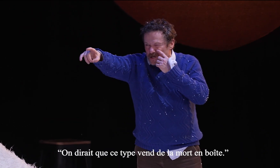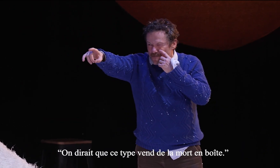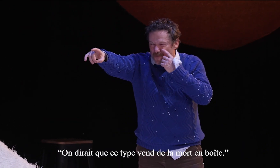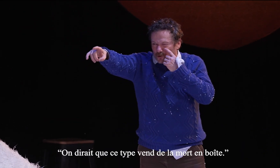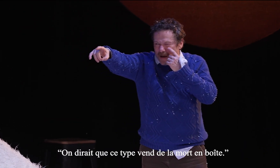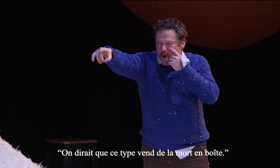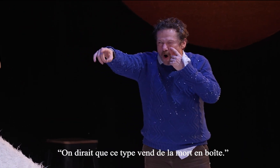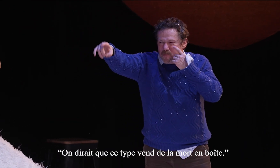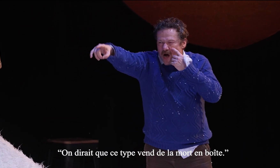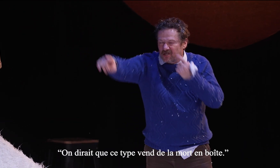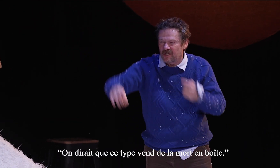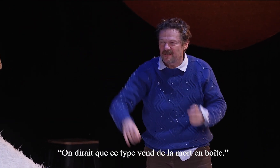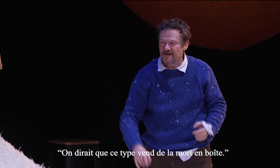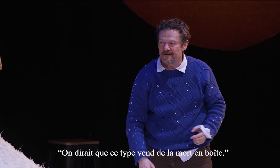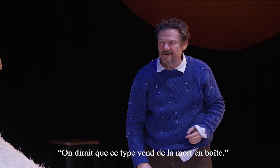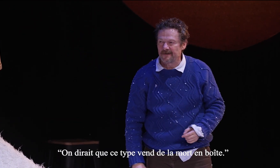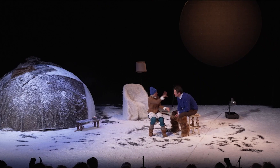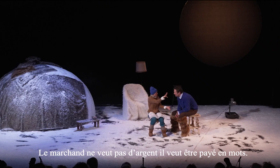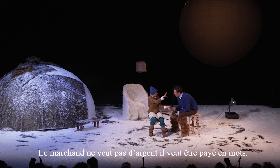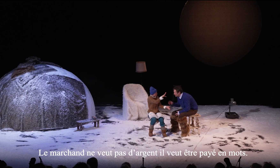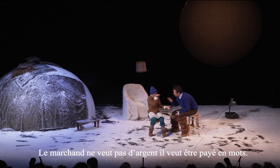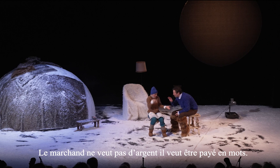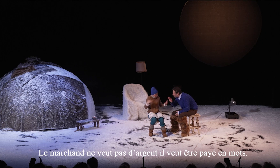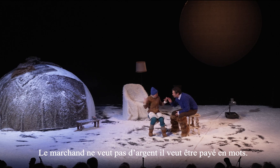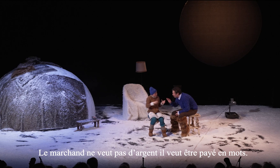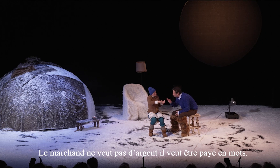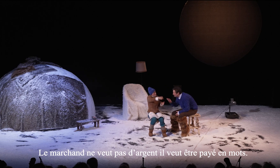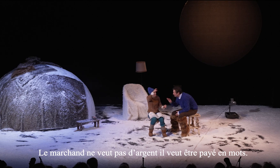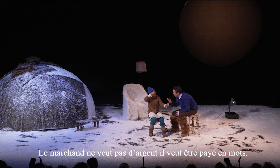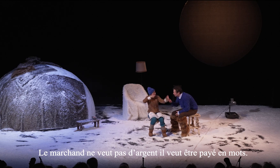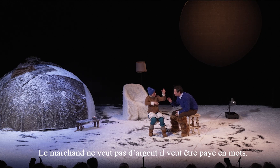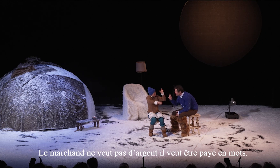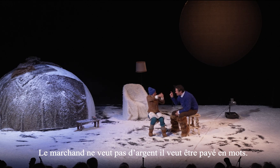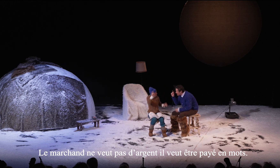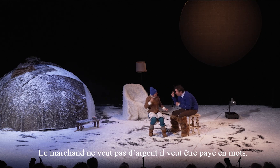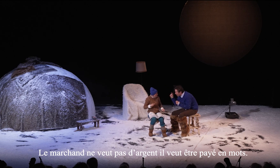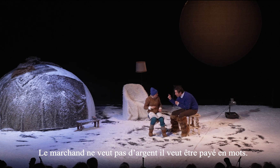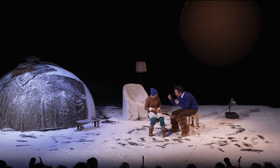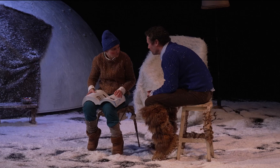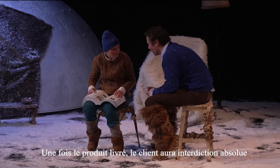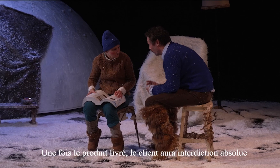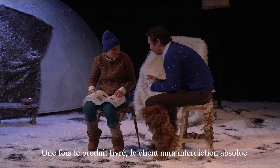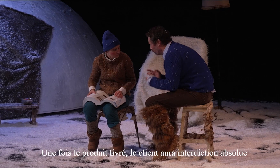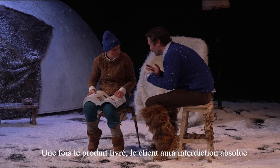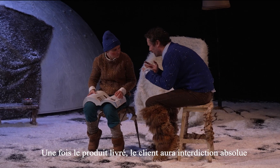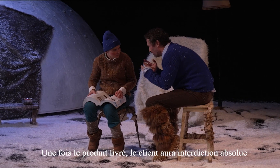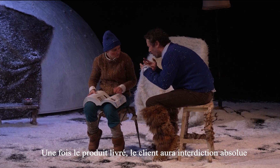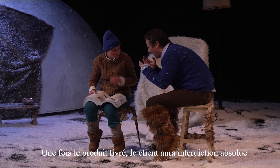type vende la mort en boîte. Le marchand ne veut pas d'argent, il veut être payé en mots. Une fois le produit livré, le payeur a